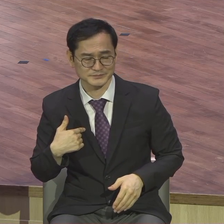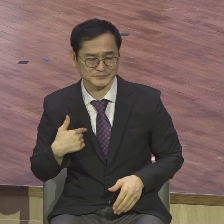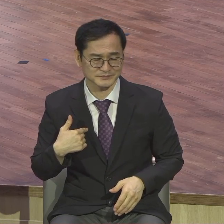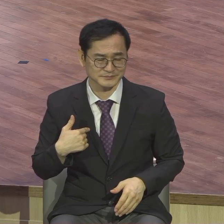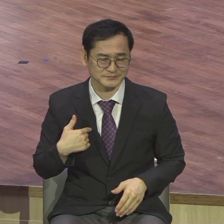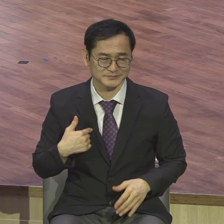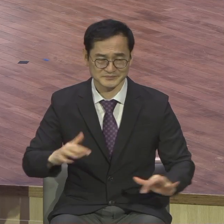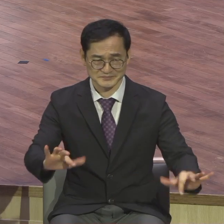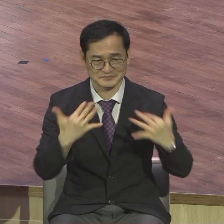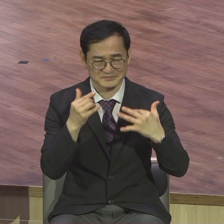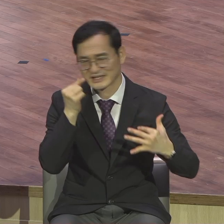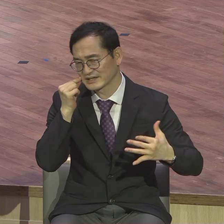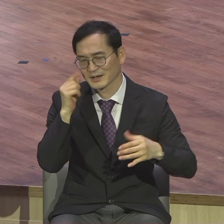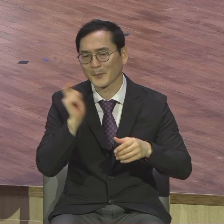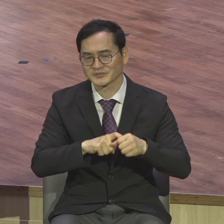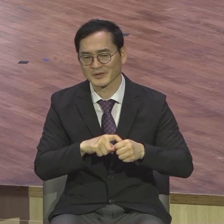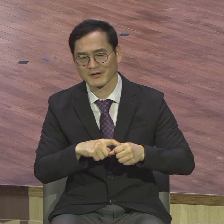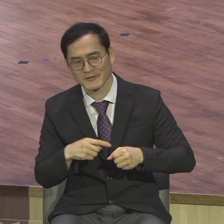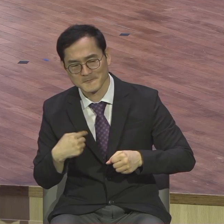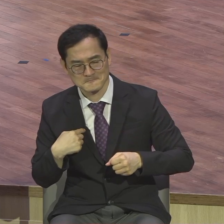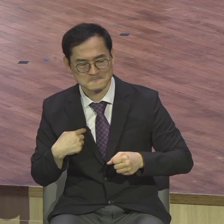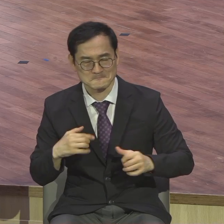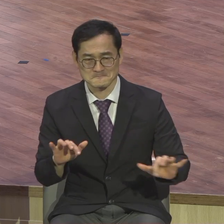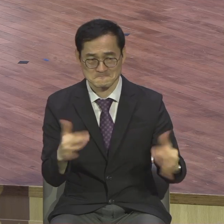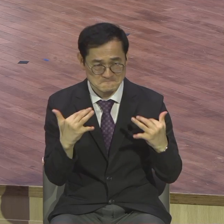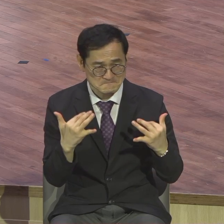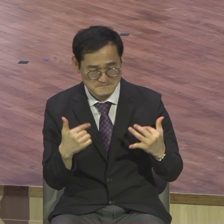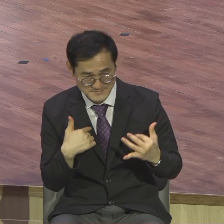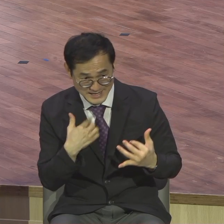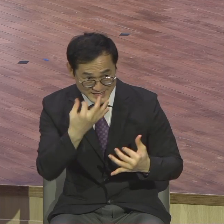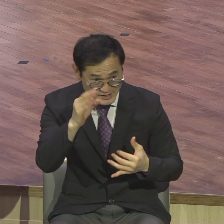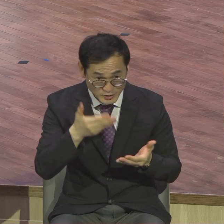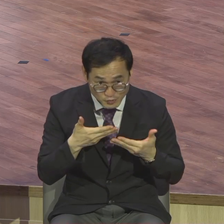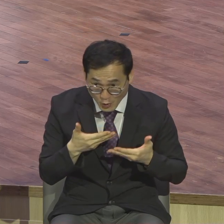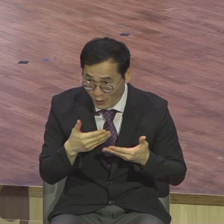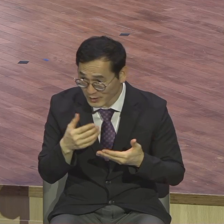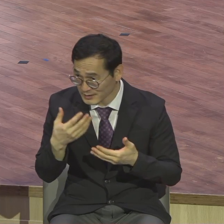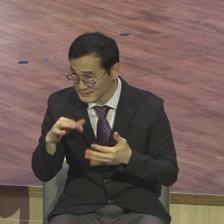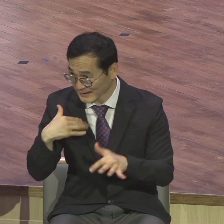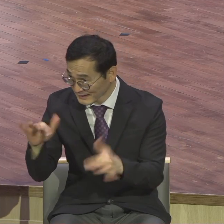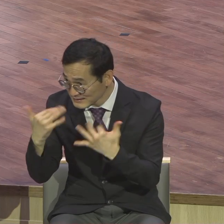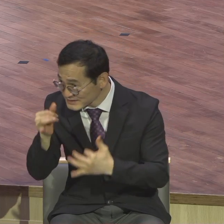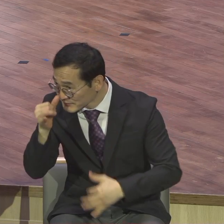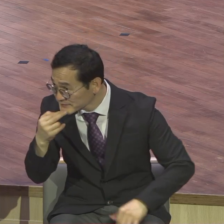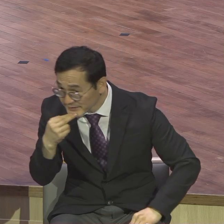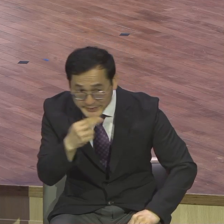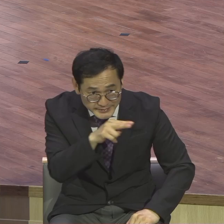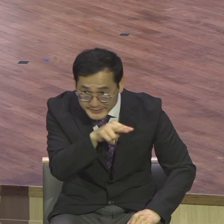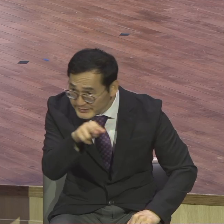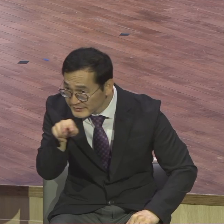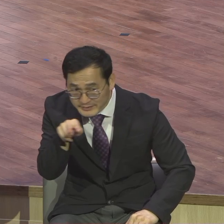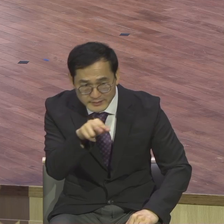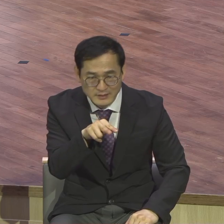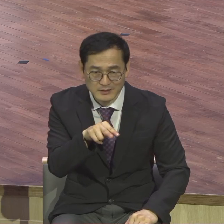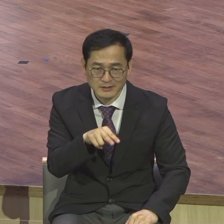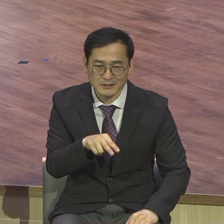켜고 남이 알아주는 하나로 그것밖에 관심이 없고 하나님 아무 관심이 없고